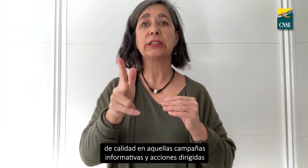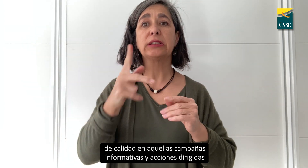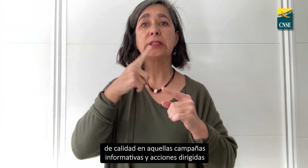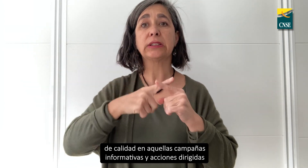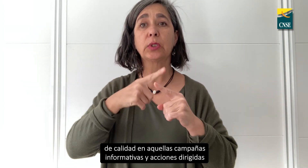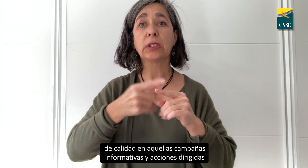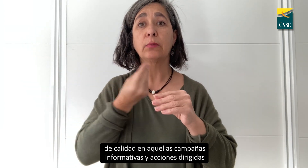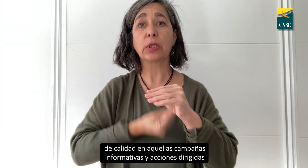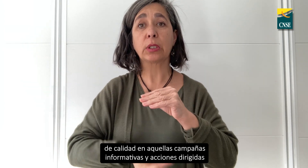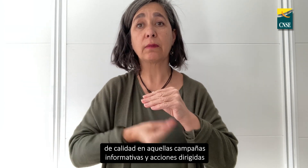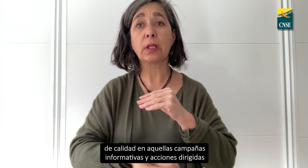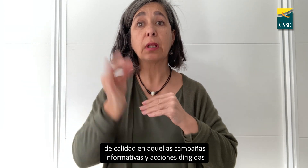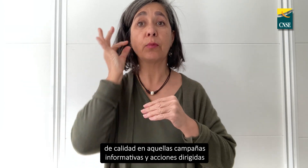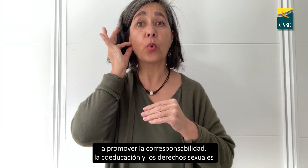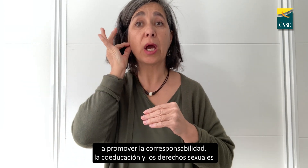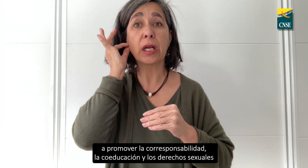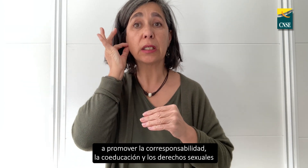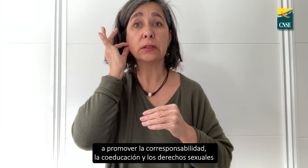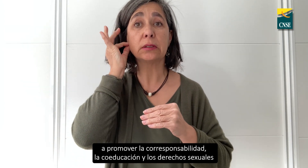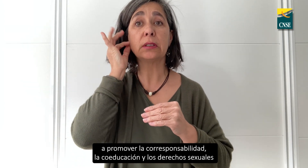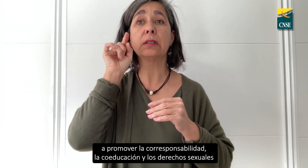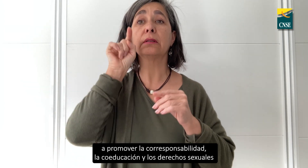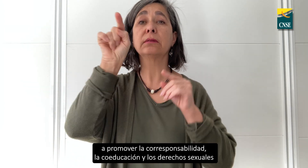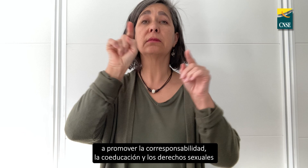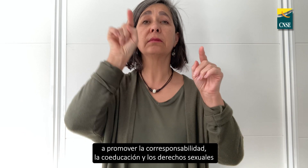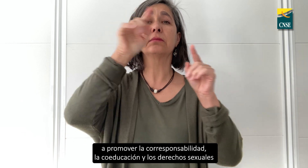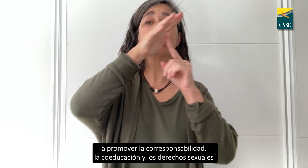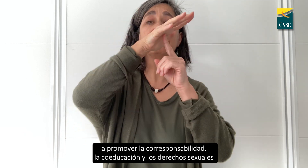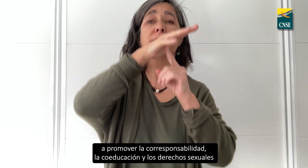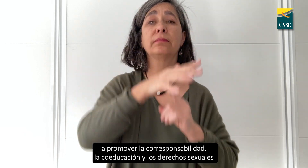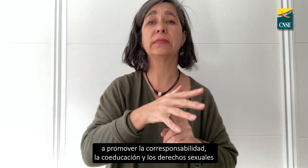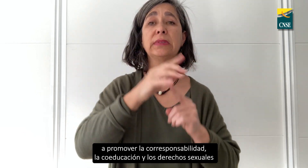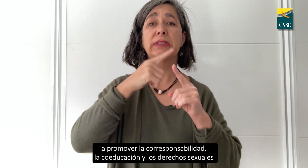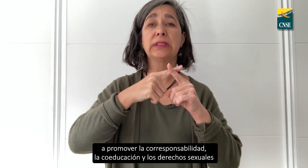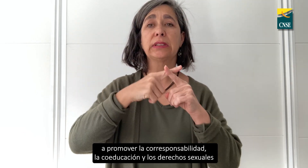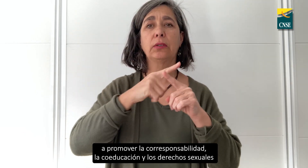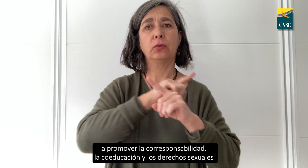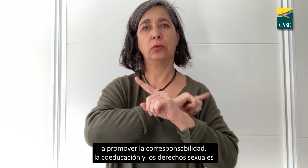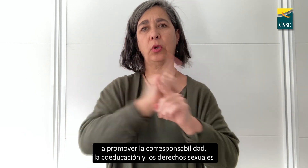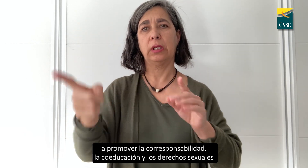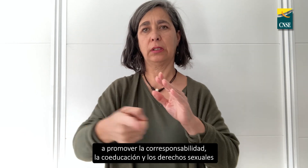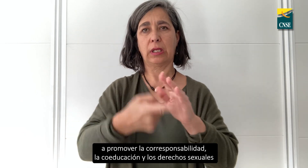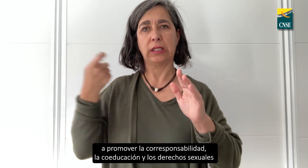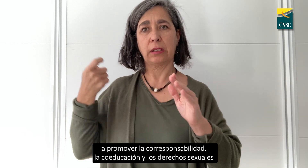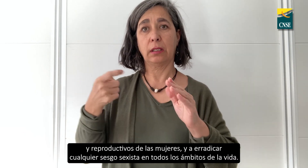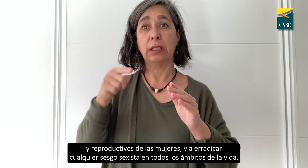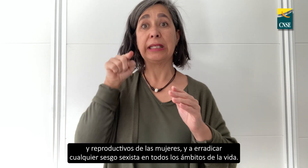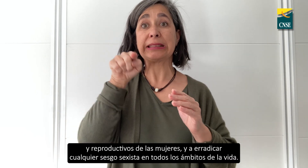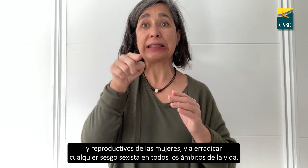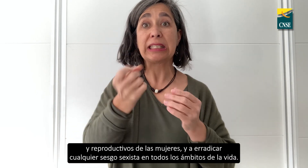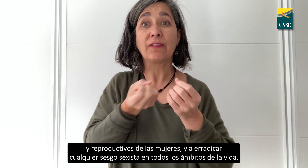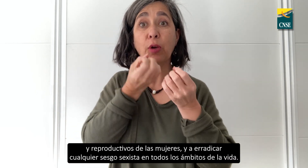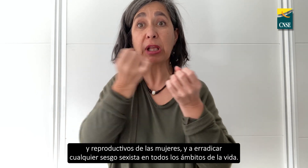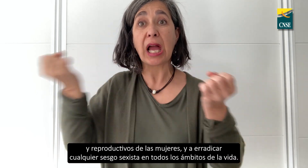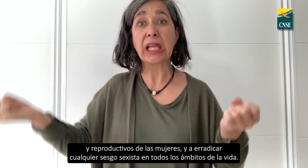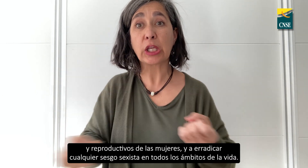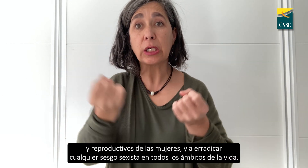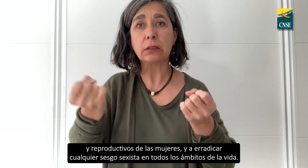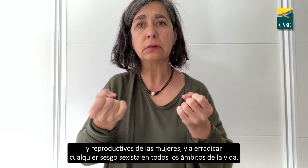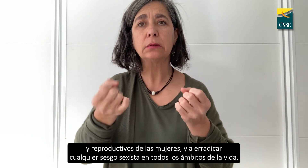y acciones dirigidas a promover la corresponsabilidad, la coeducación y los derechos sexuales y reproductivos de las mujeres